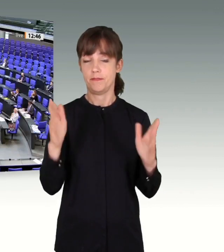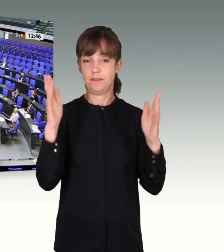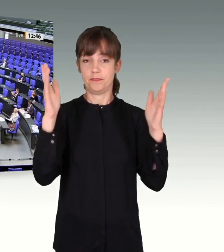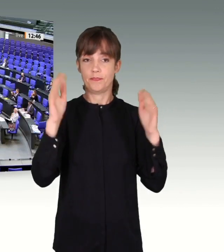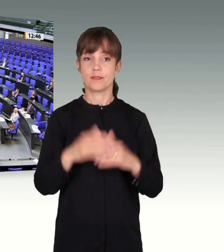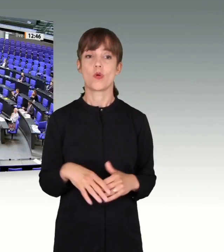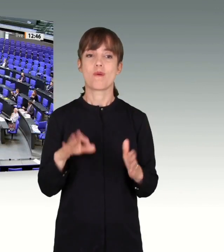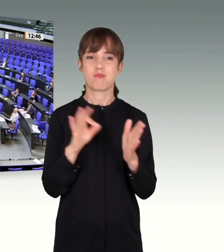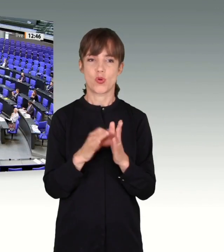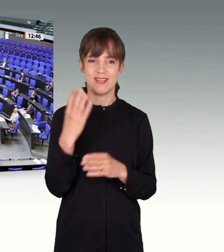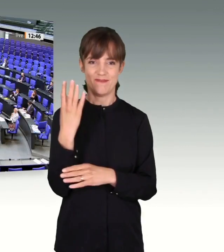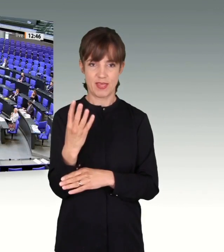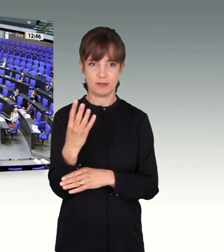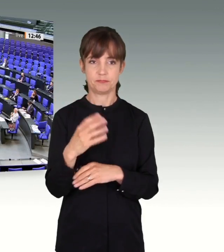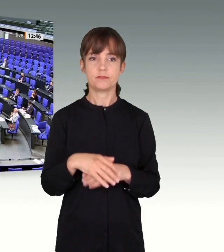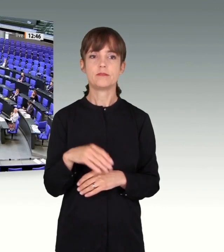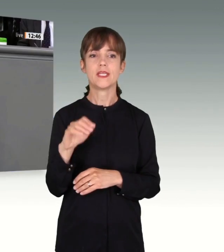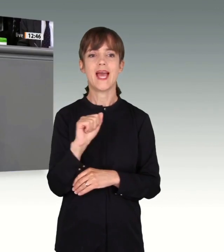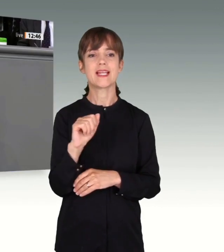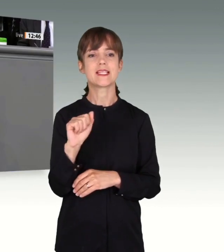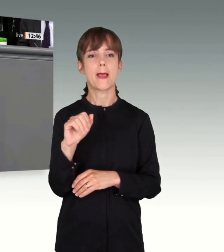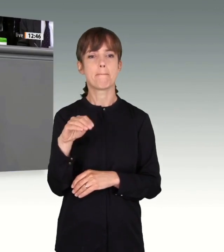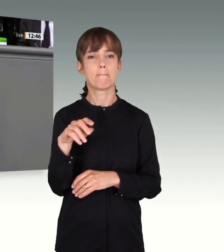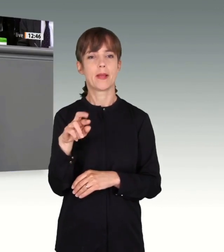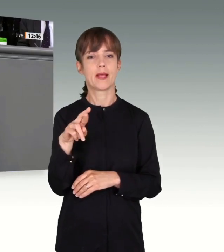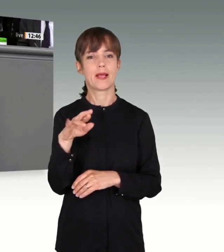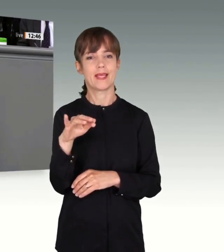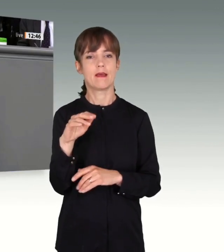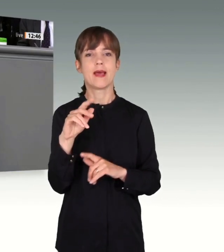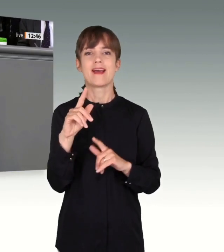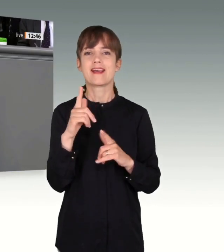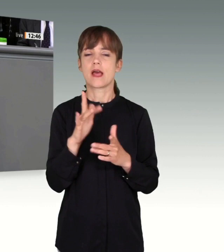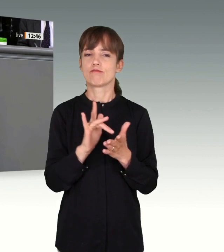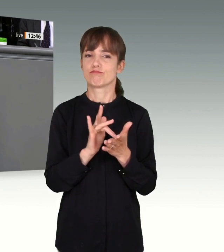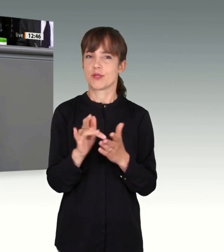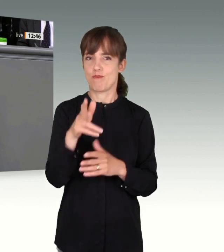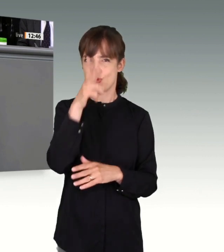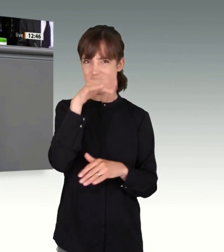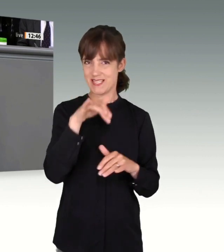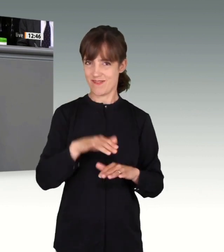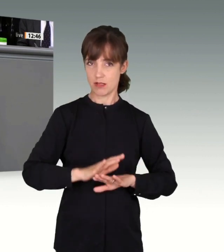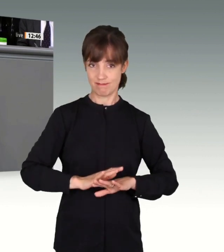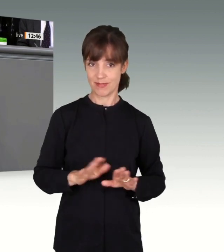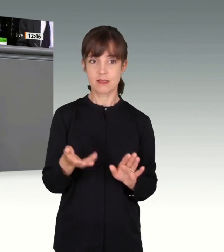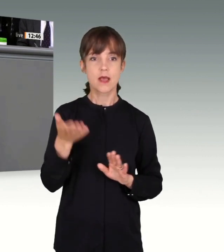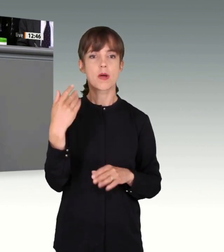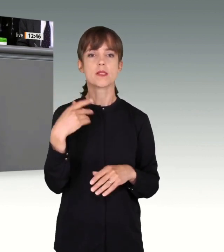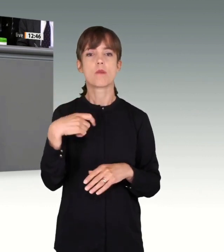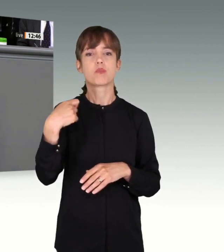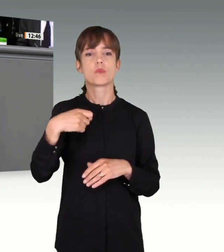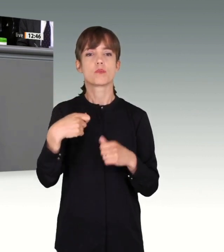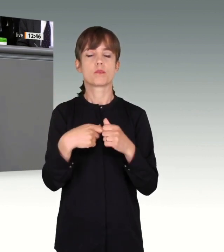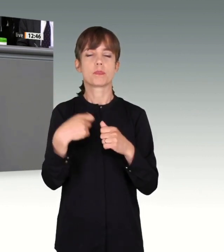Punkt 4. Amri war kein reiner Polizeifall. Der damalige Präsident des Bundesamtes für